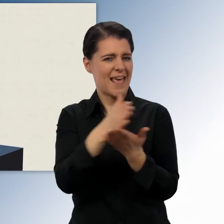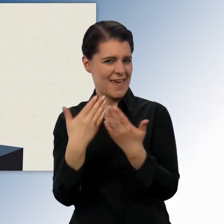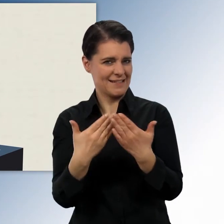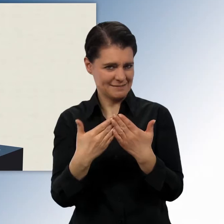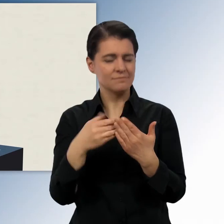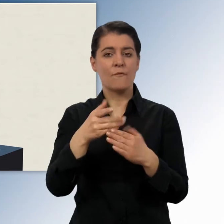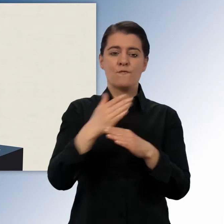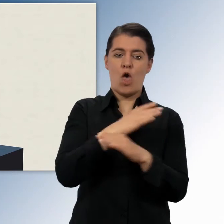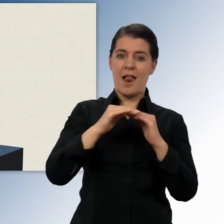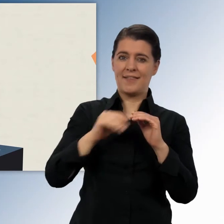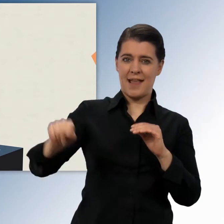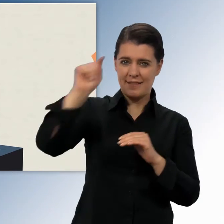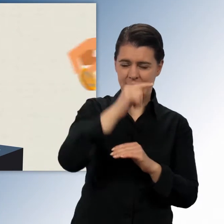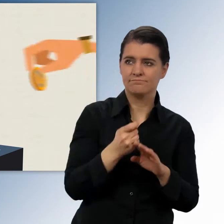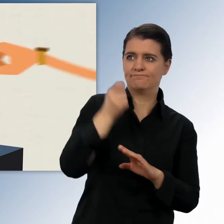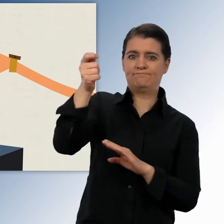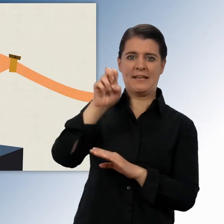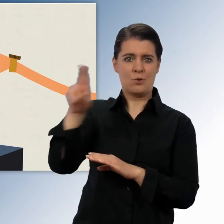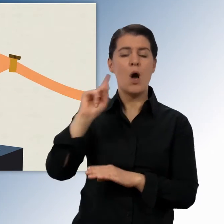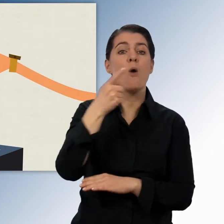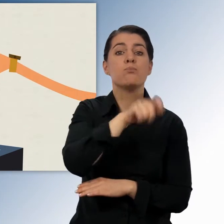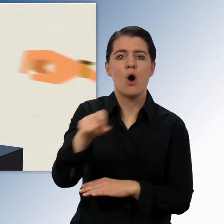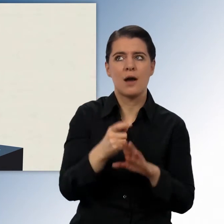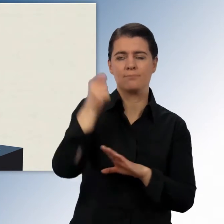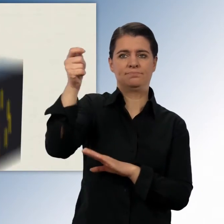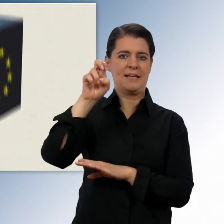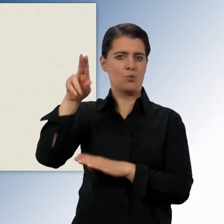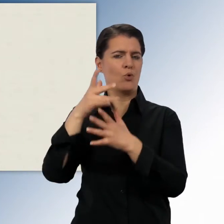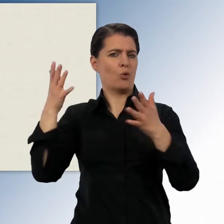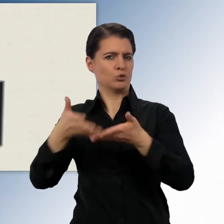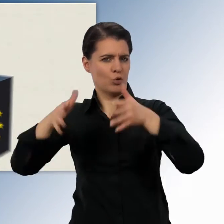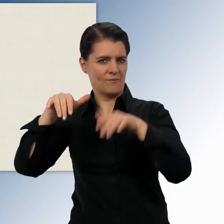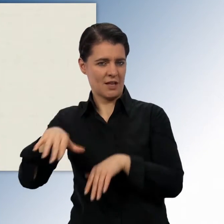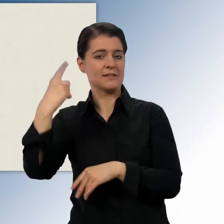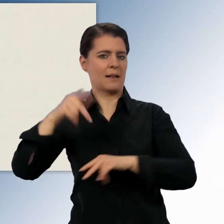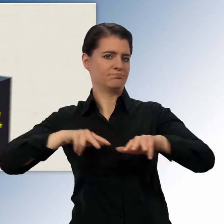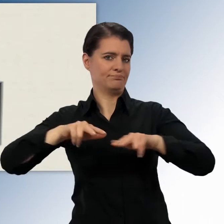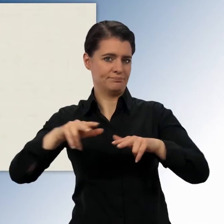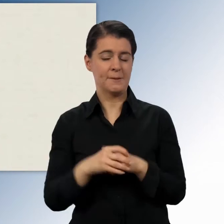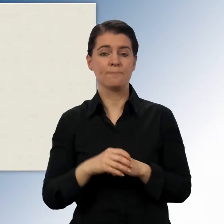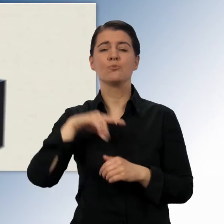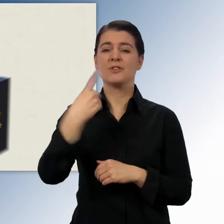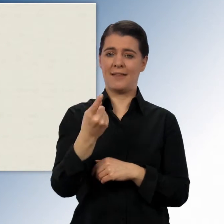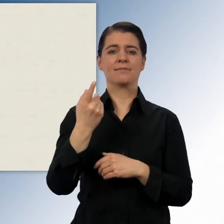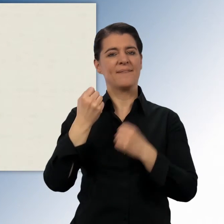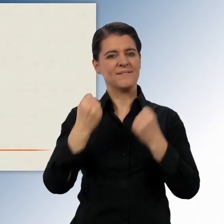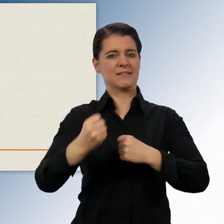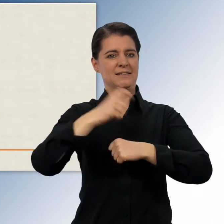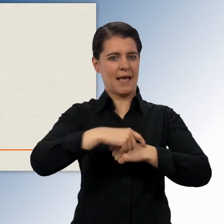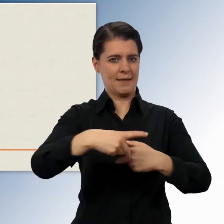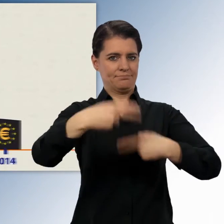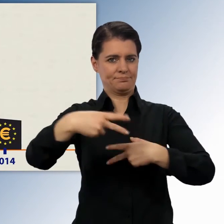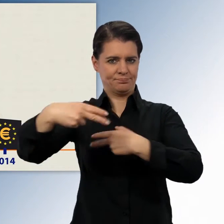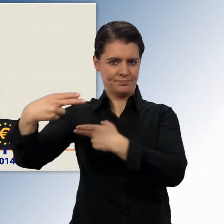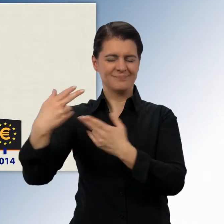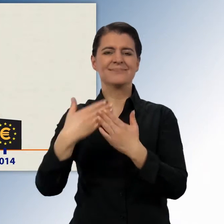und damit jede Bürgerin und jeder Bürger in einen großen Topf, den die EU verwaltet. Über einen festgelegten